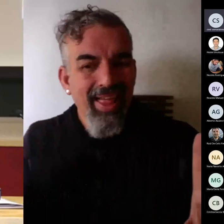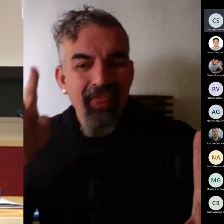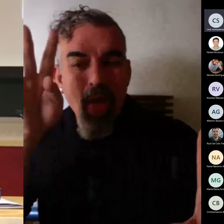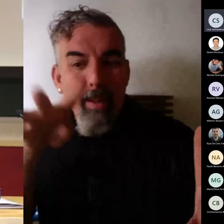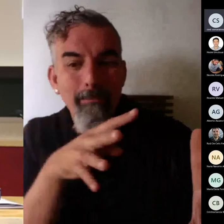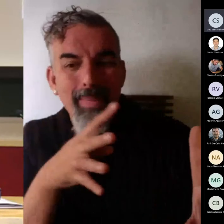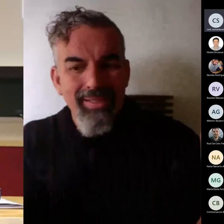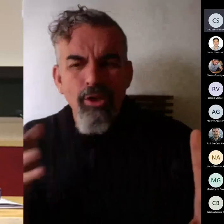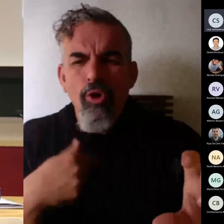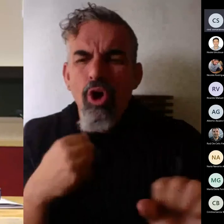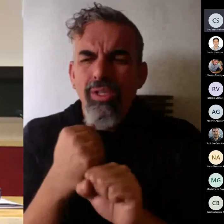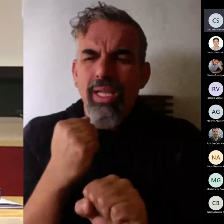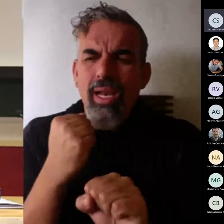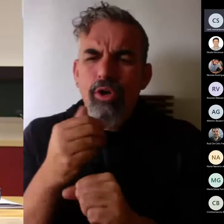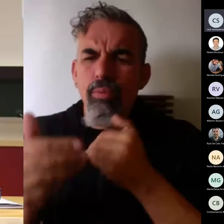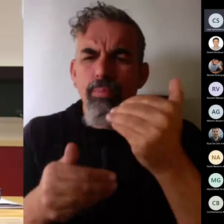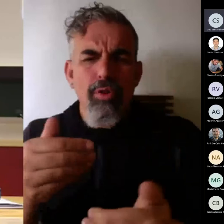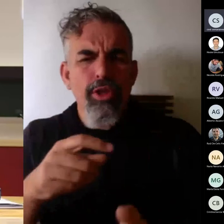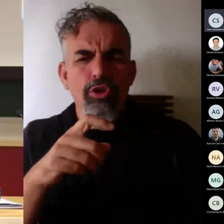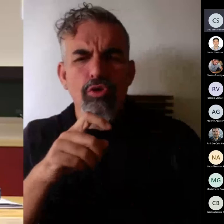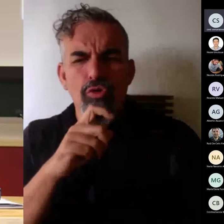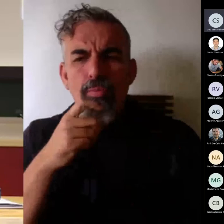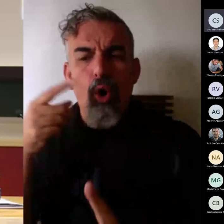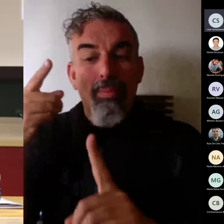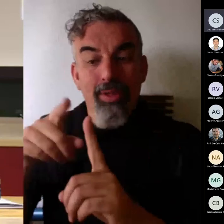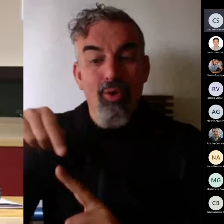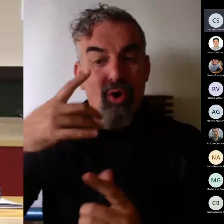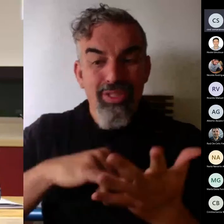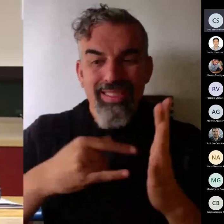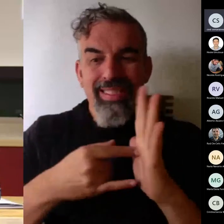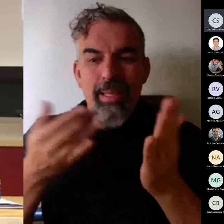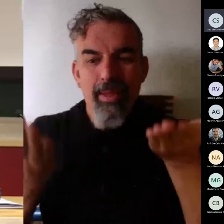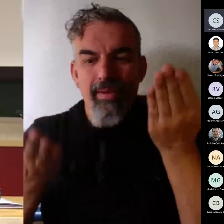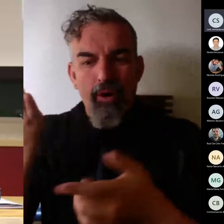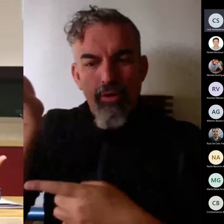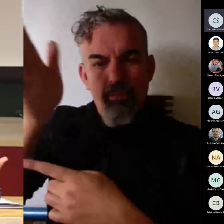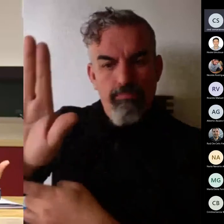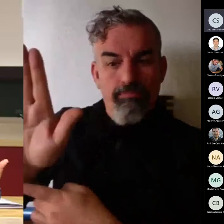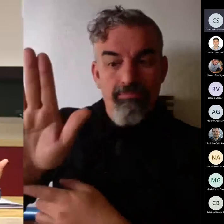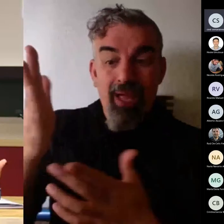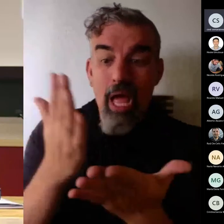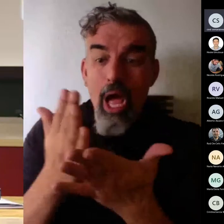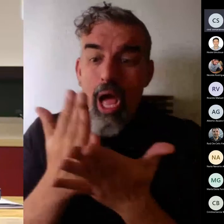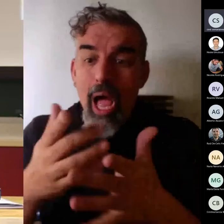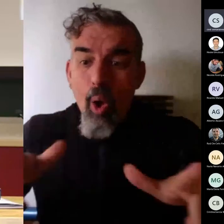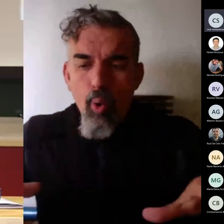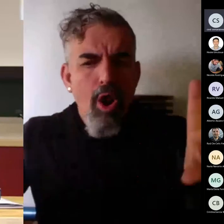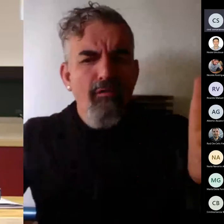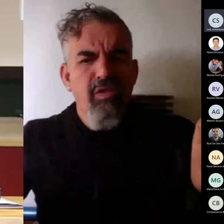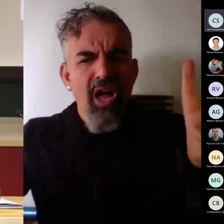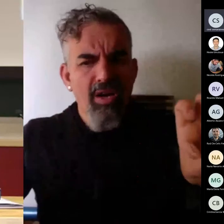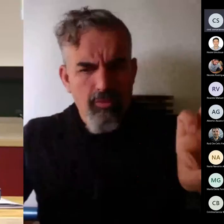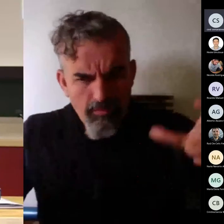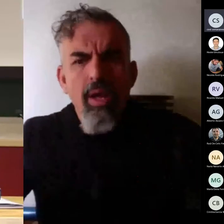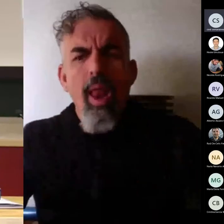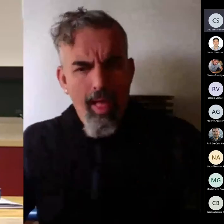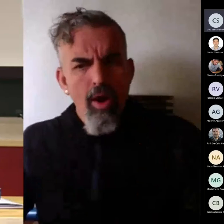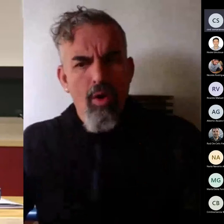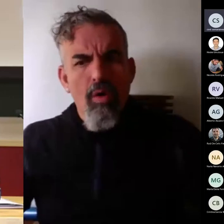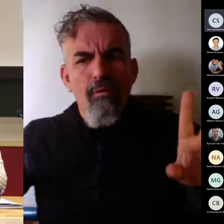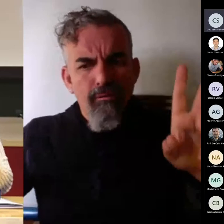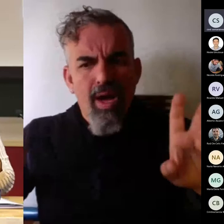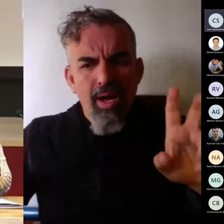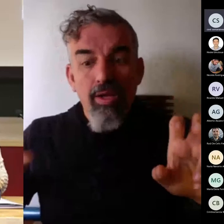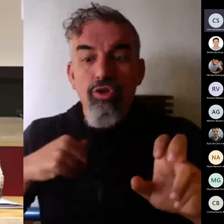luego proponer esos sistemas de evaluación lo que hacemos en el aula claro que nos vale vamos a elegir un instrumento de